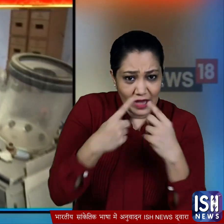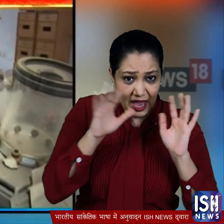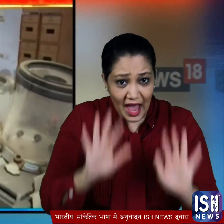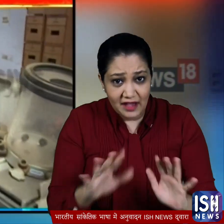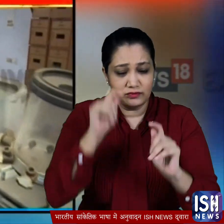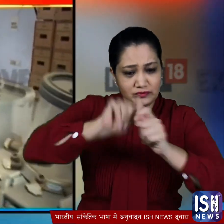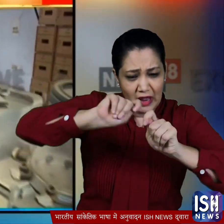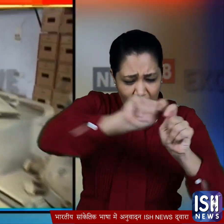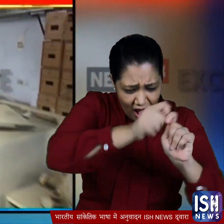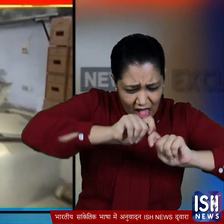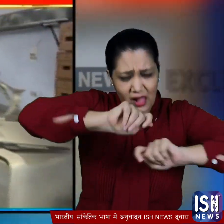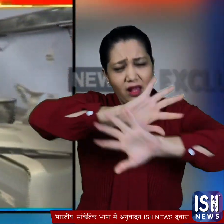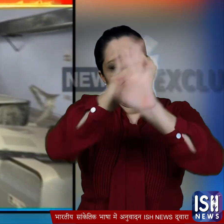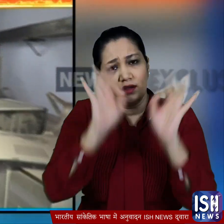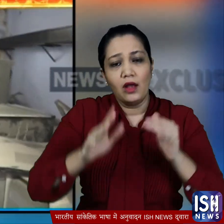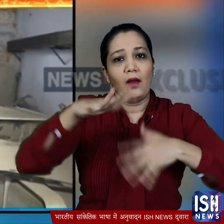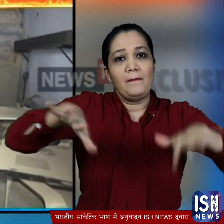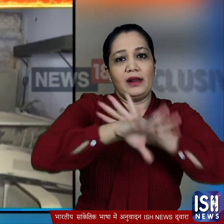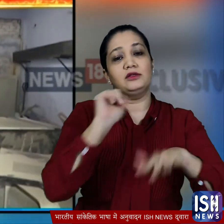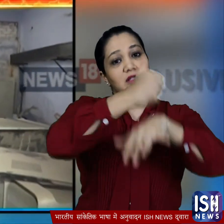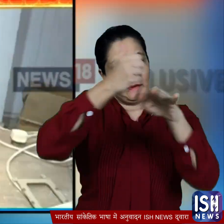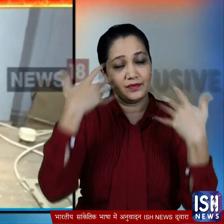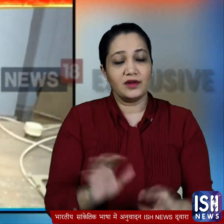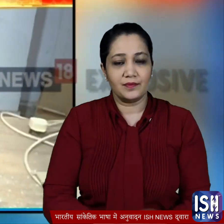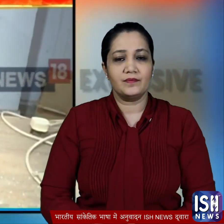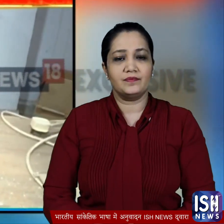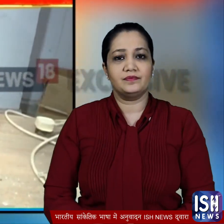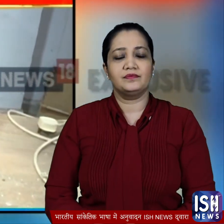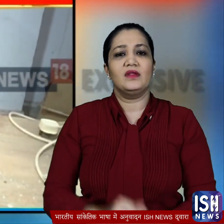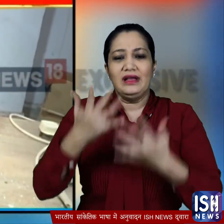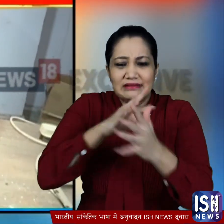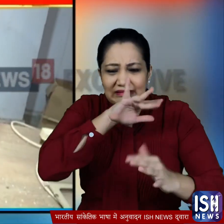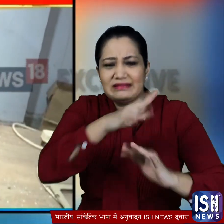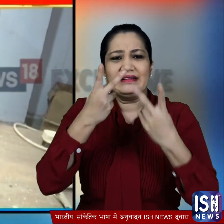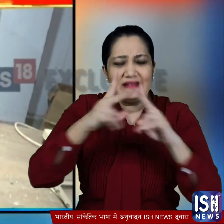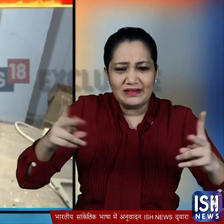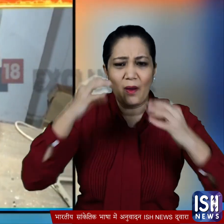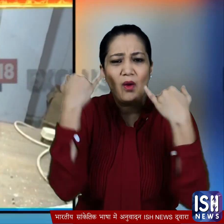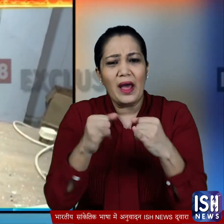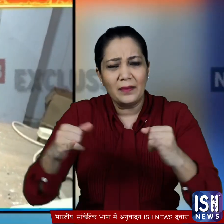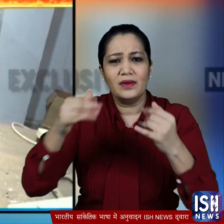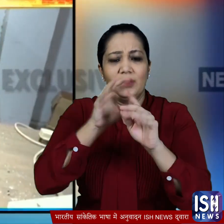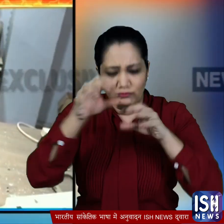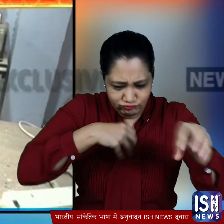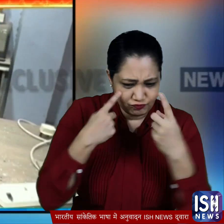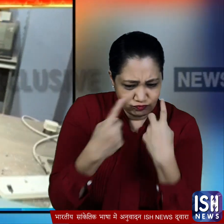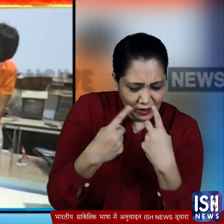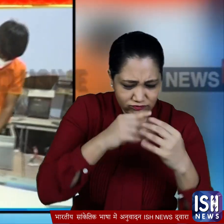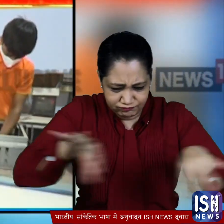लाने लायक बनाया जाएगा जिसके लिए एक प्लांट भी तयार कर लिया गया जहां करमचारी कबार हो चुके इलेक्ट्रोनिक सामान की कटाई चटाई करके उसे फिर